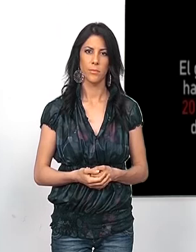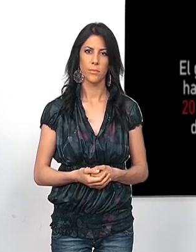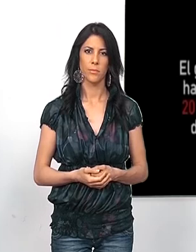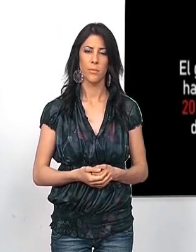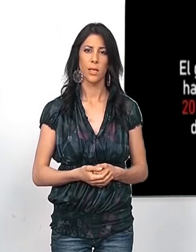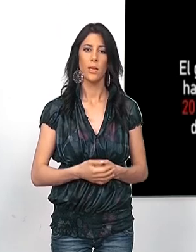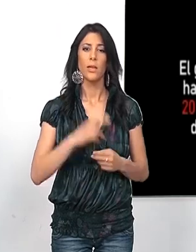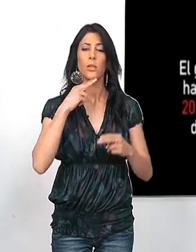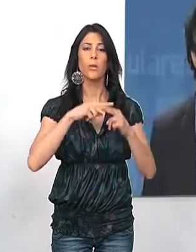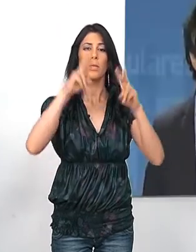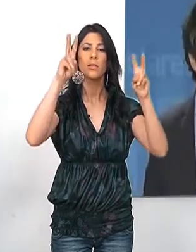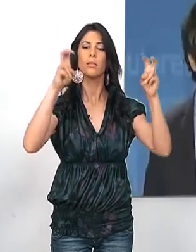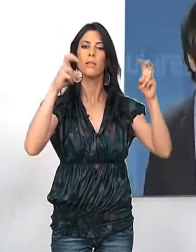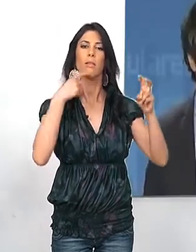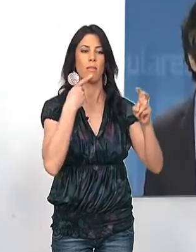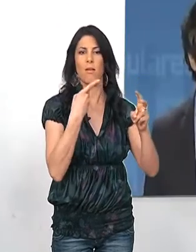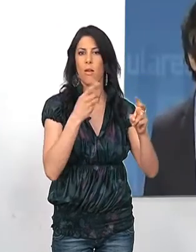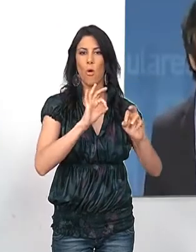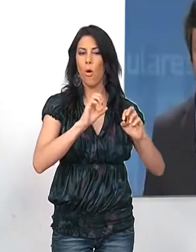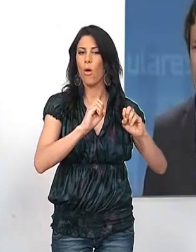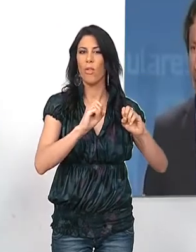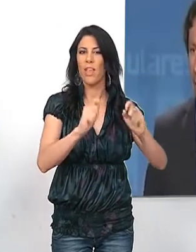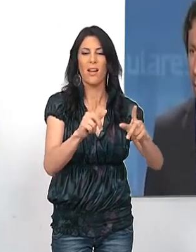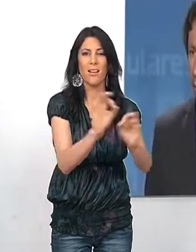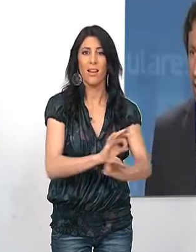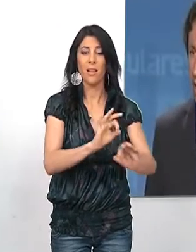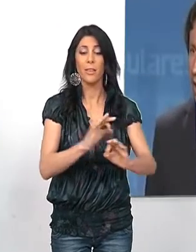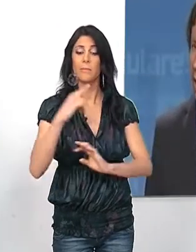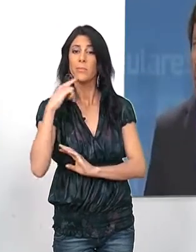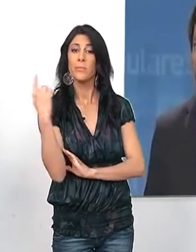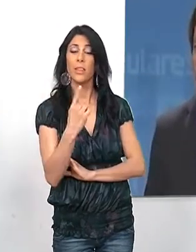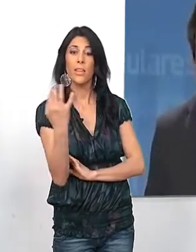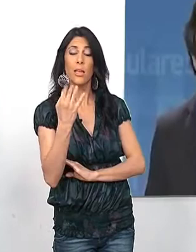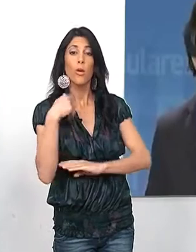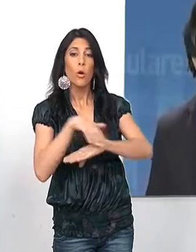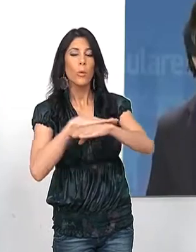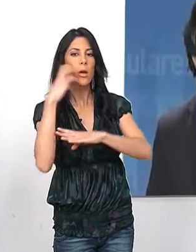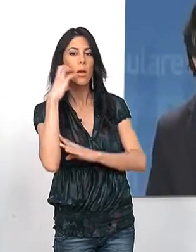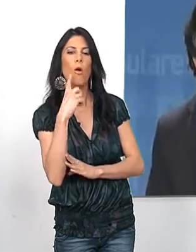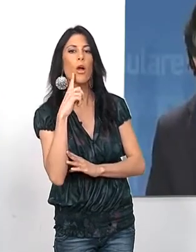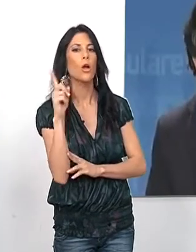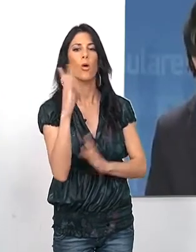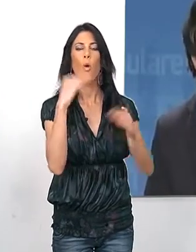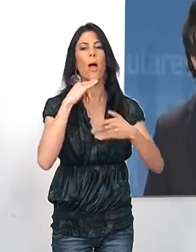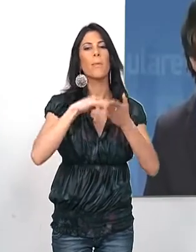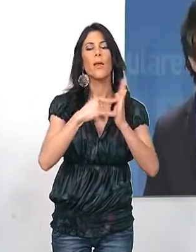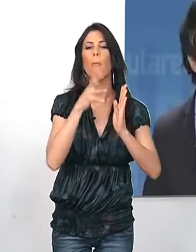Bajo el epígrafe de No han dejado nada, los populares señalan que el gobierno de Mariano Rajoy no toma medidas por capricho,